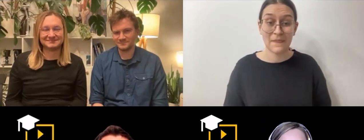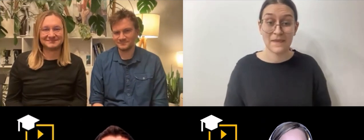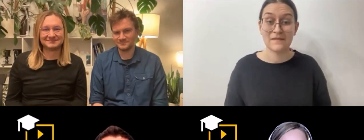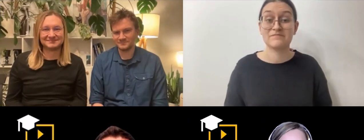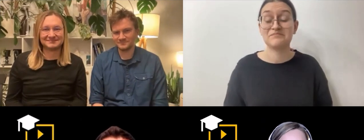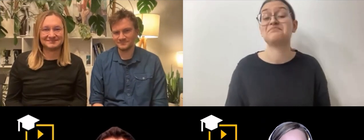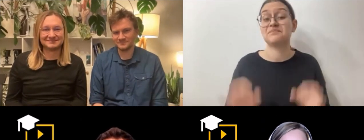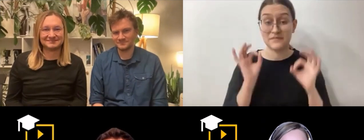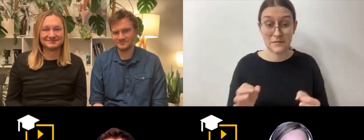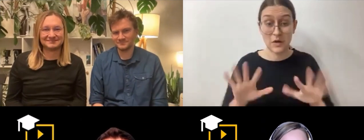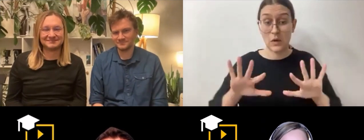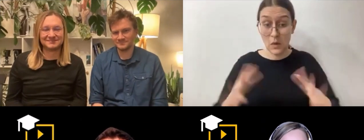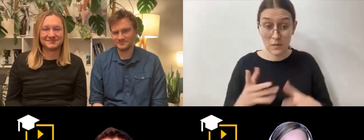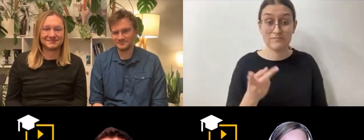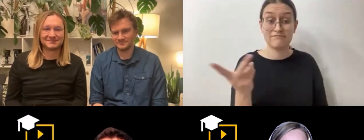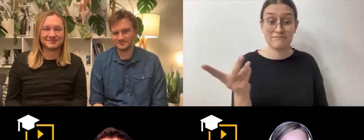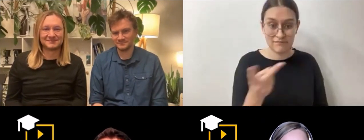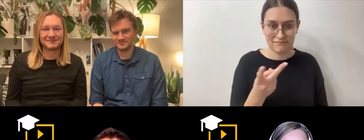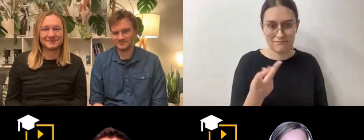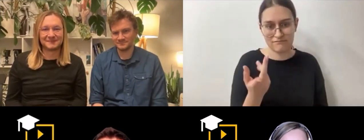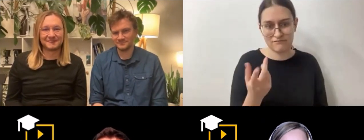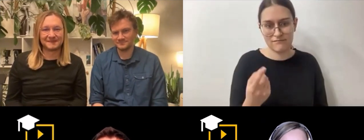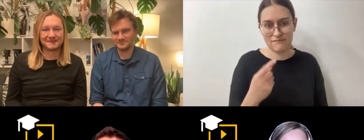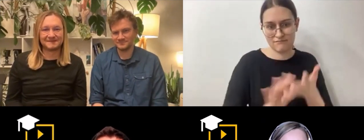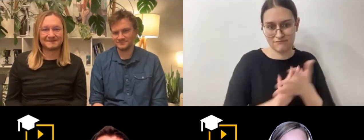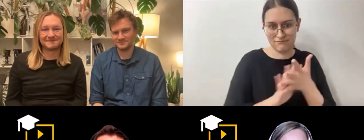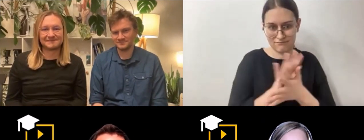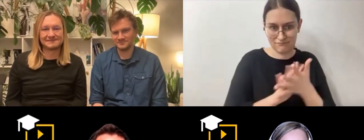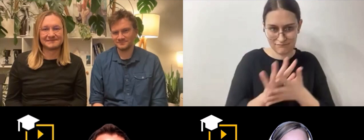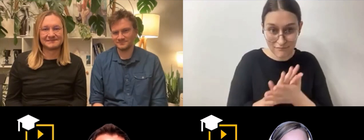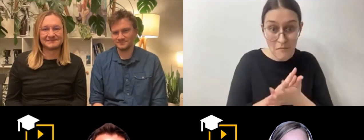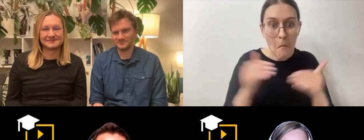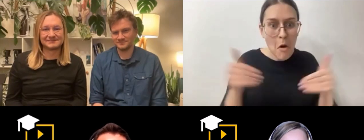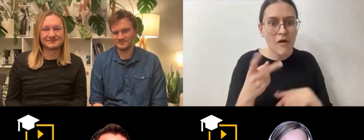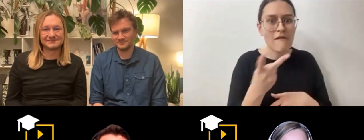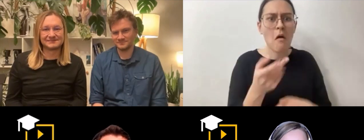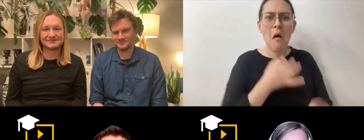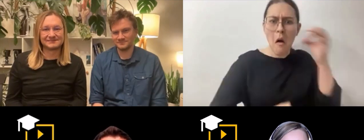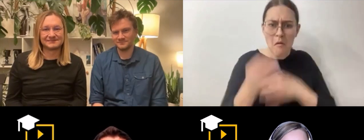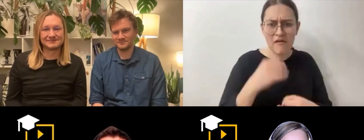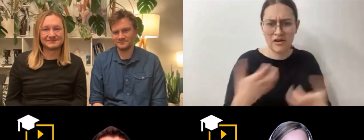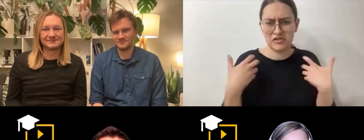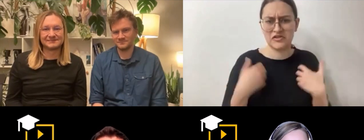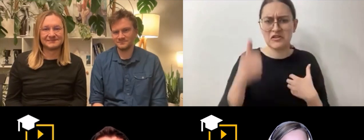so you are both sign language users. Could you tell us how do you communicate in your everyday life? Do you use sign language?